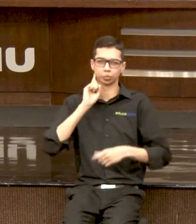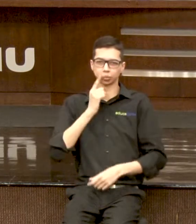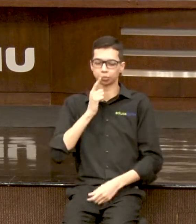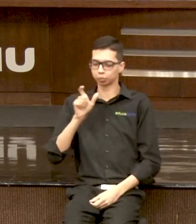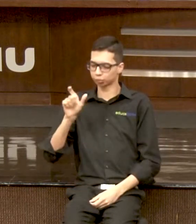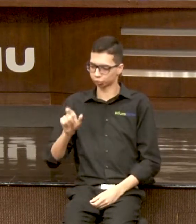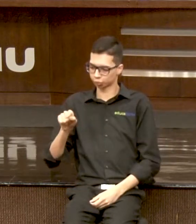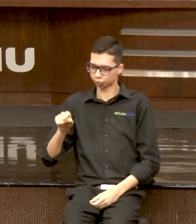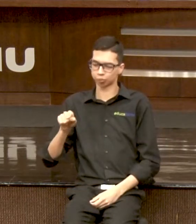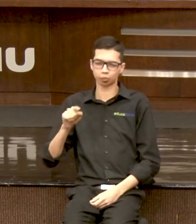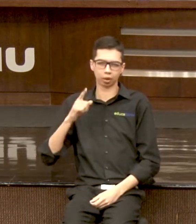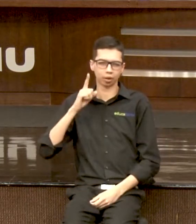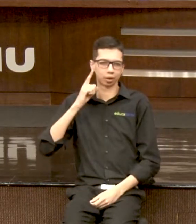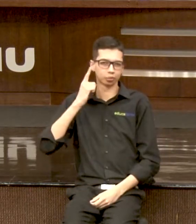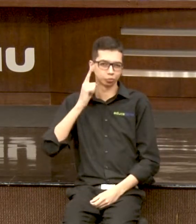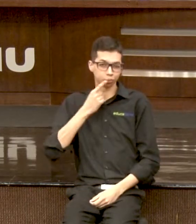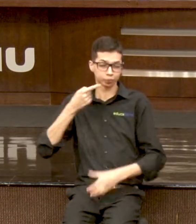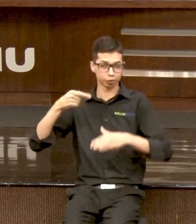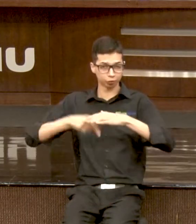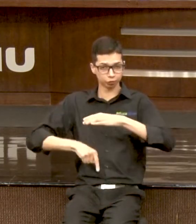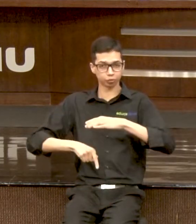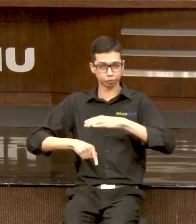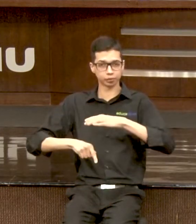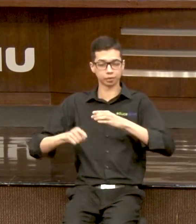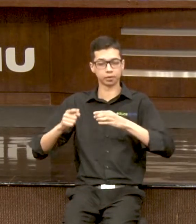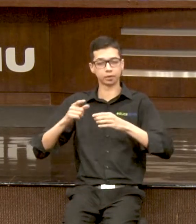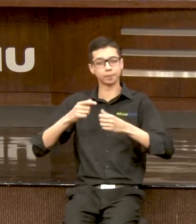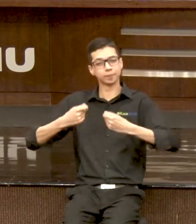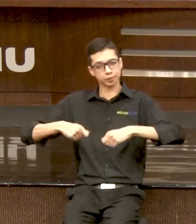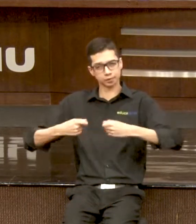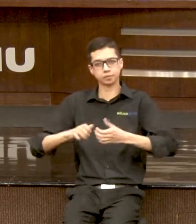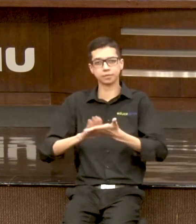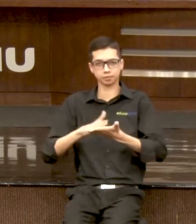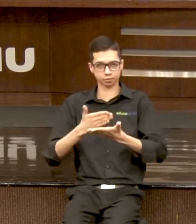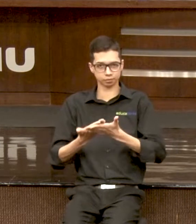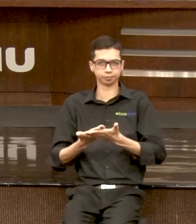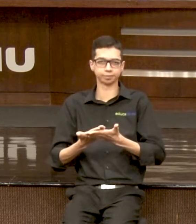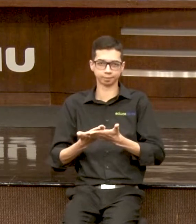hoje aqui dois intérpretes nos auxiliando na palestra.